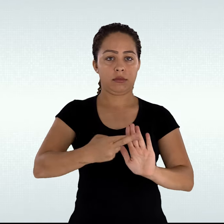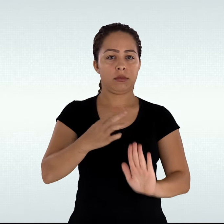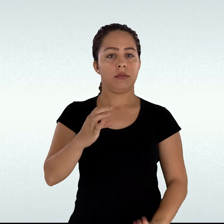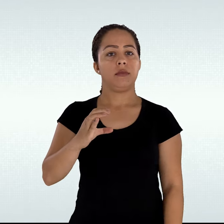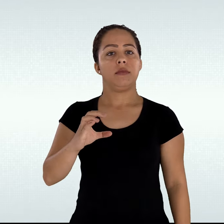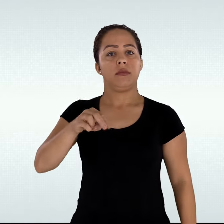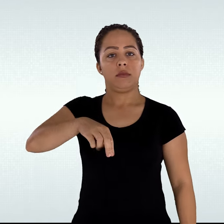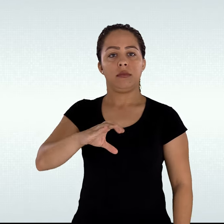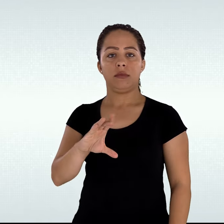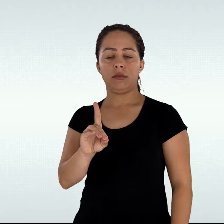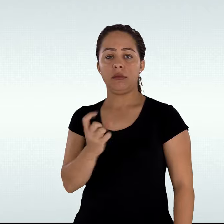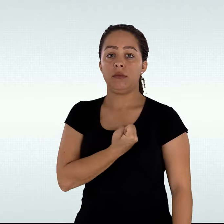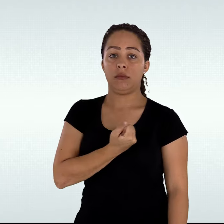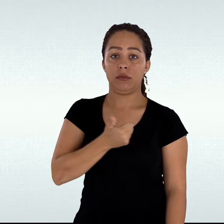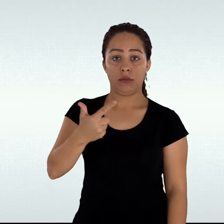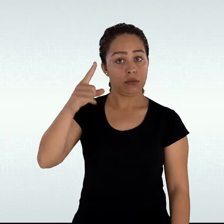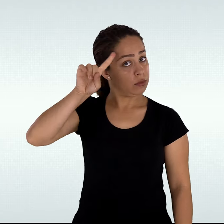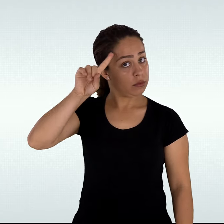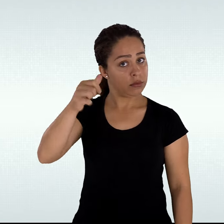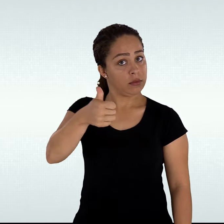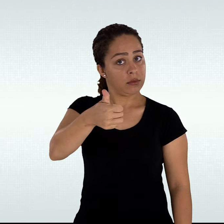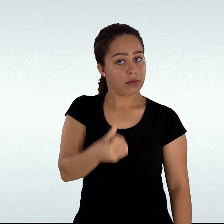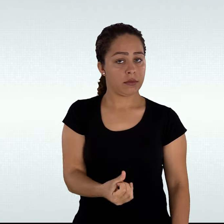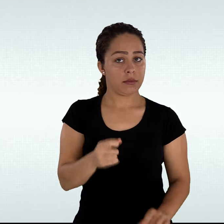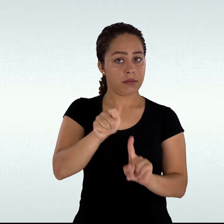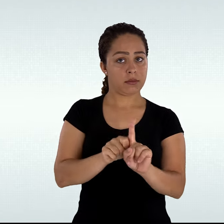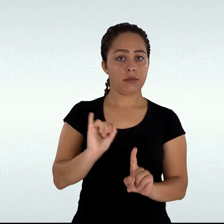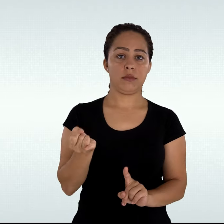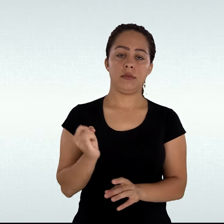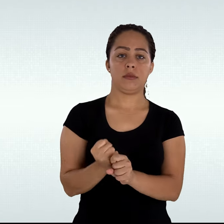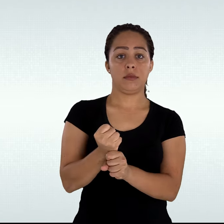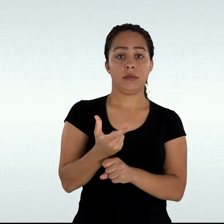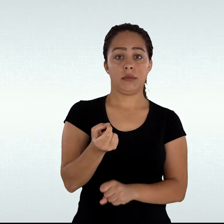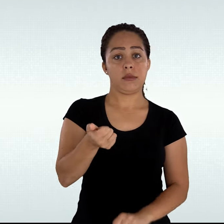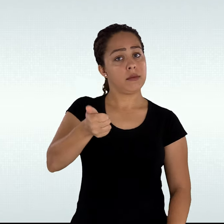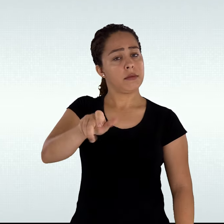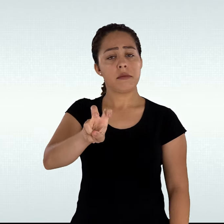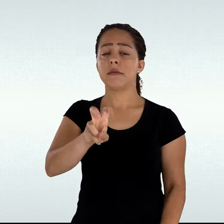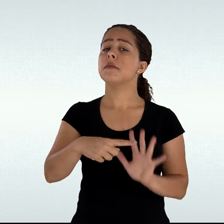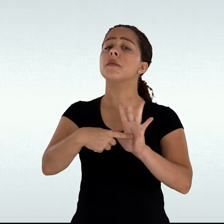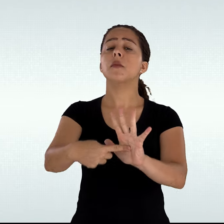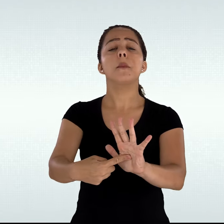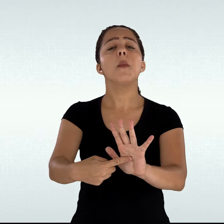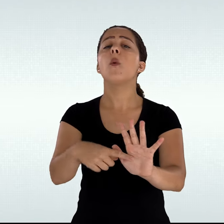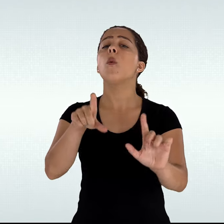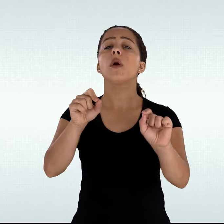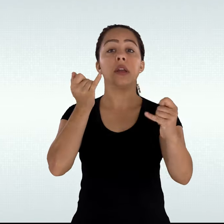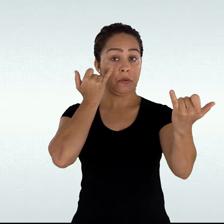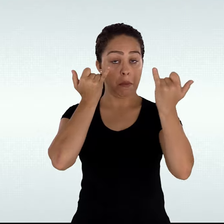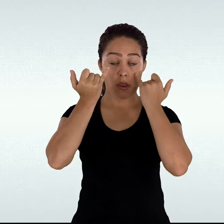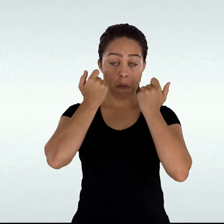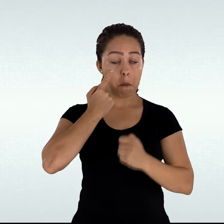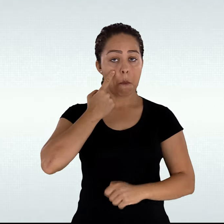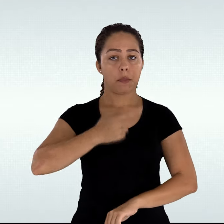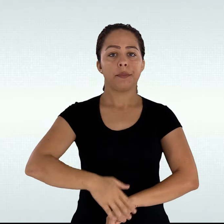Artigo artigo 5º da resolução CNCD nº 12 de 16 de janeiro de 2015